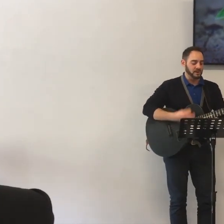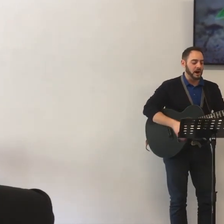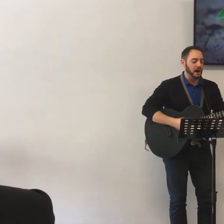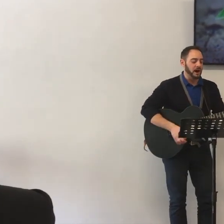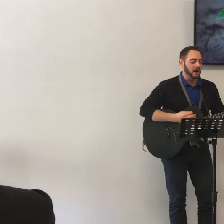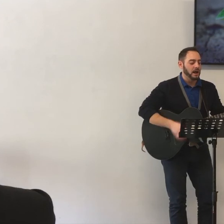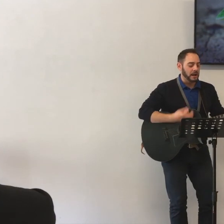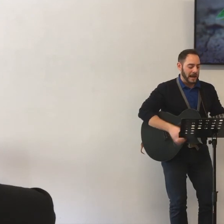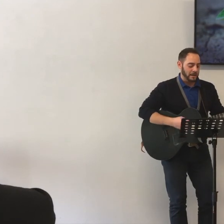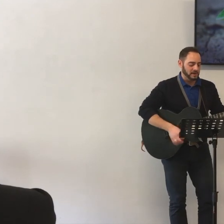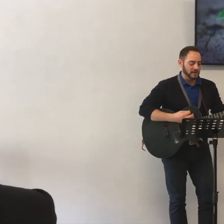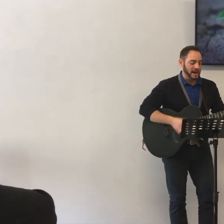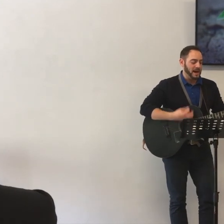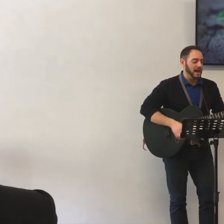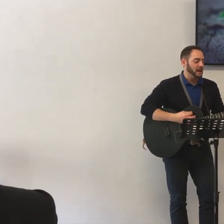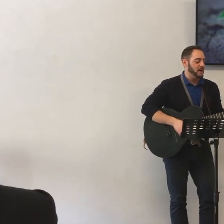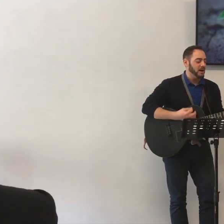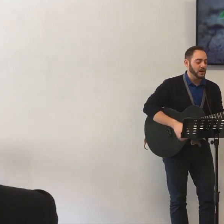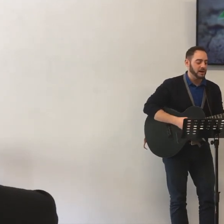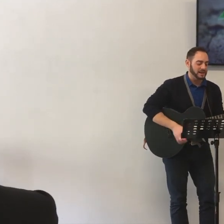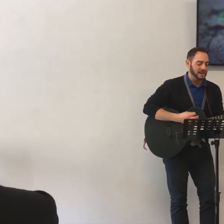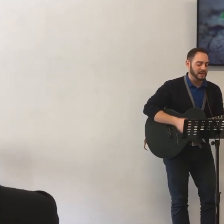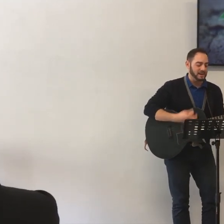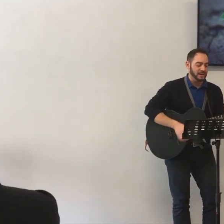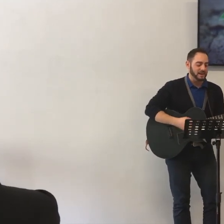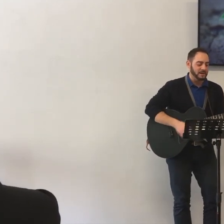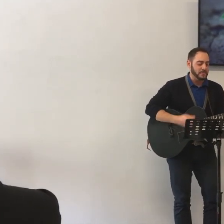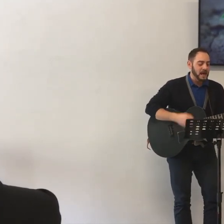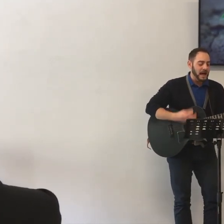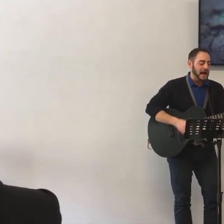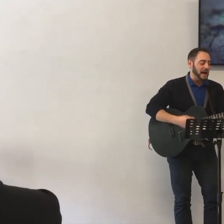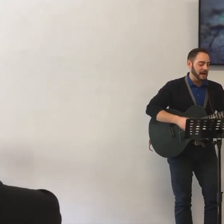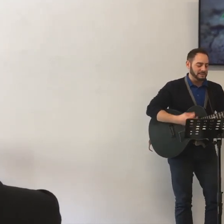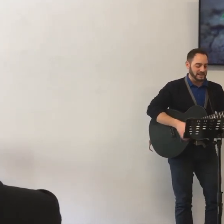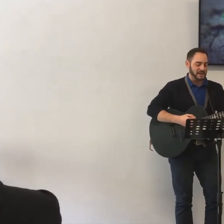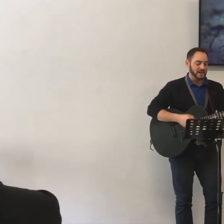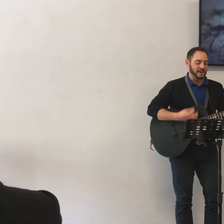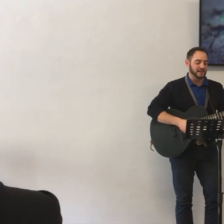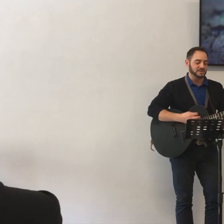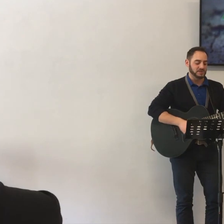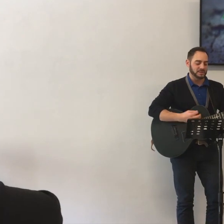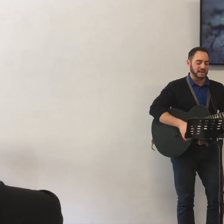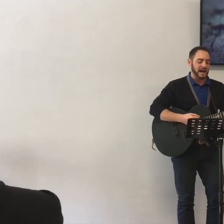sei dirò la mia gloria ad un